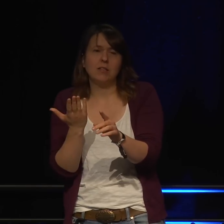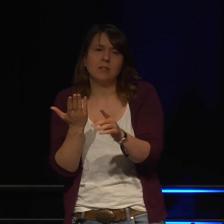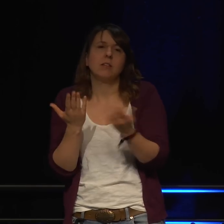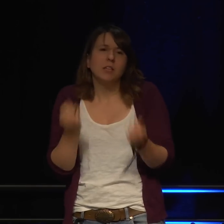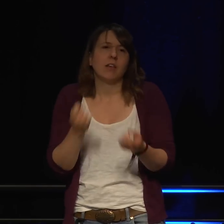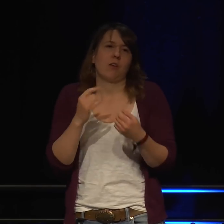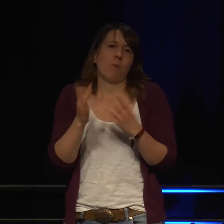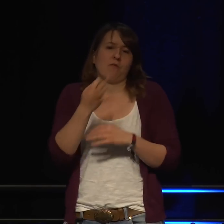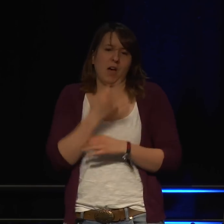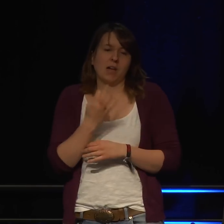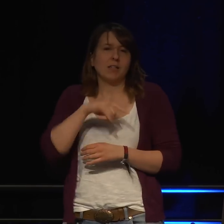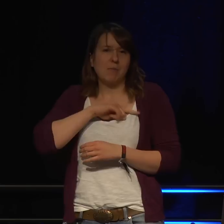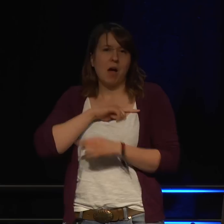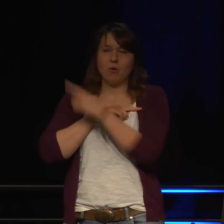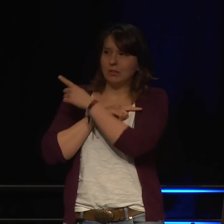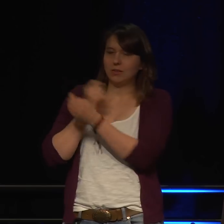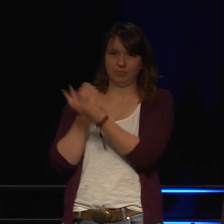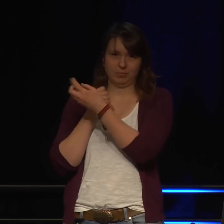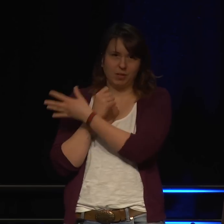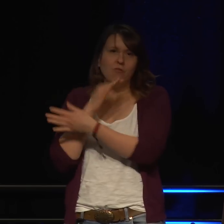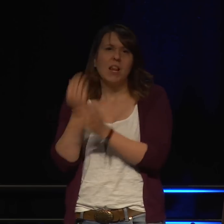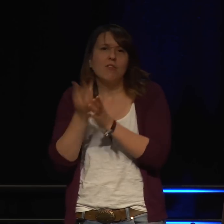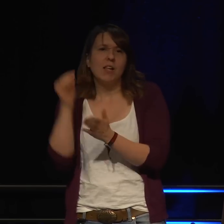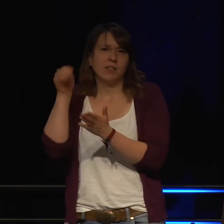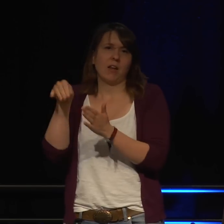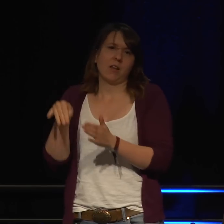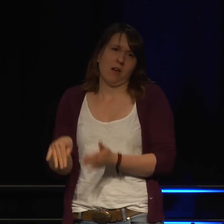Ich erwähne fast immer die Quellen in meinen Slides.